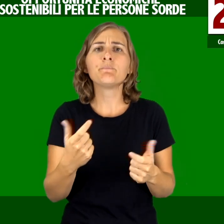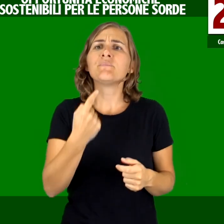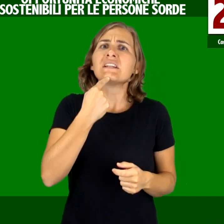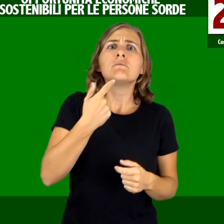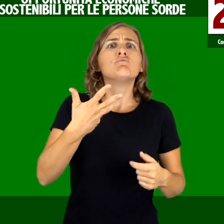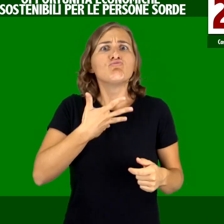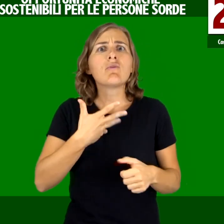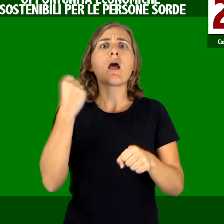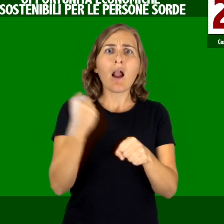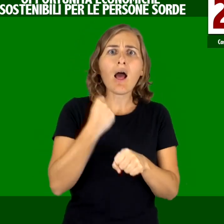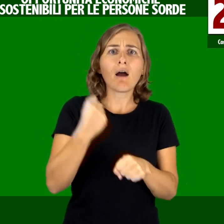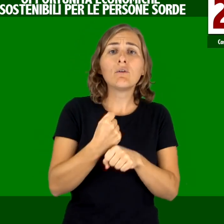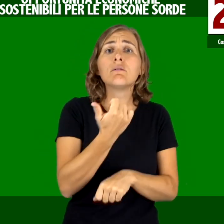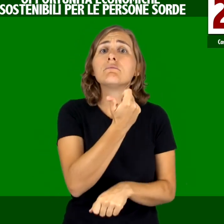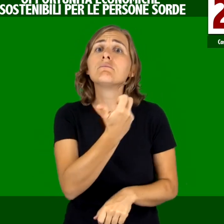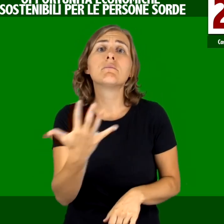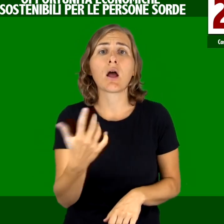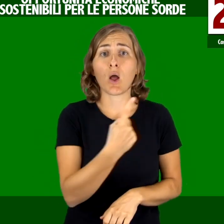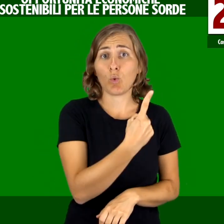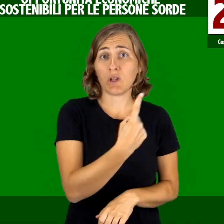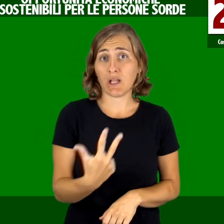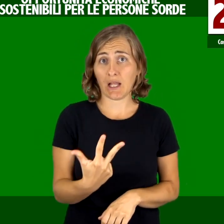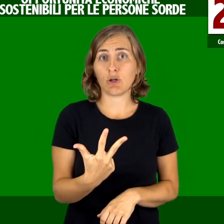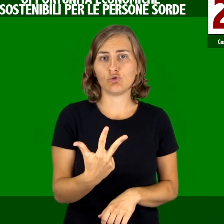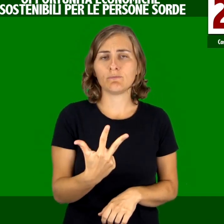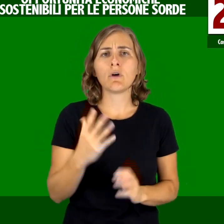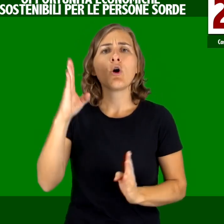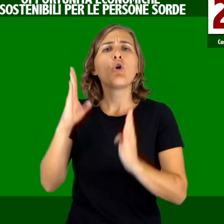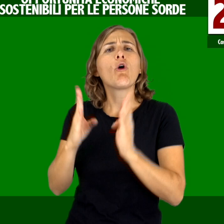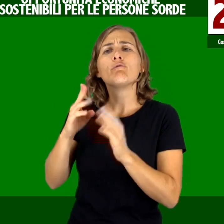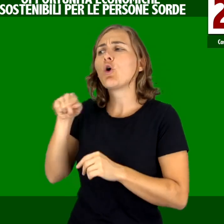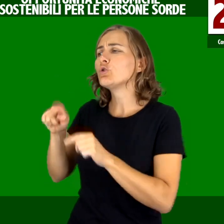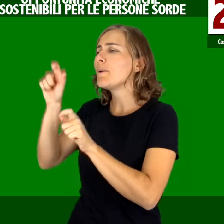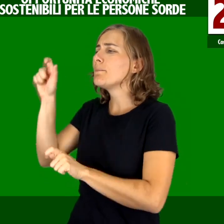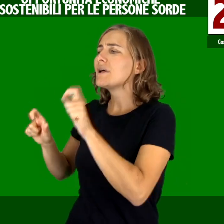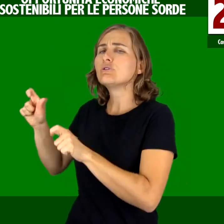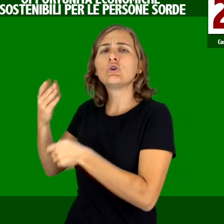grave, gli occupati sono un terzo, ossia la metà rispetto alla popolazione senza disabilità,